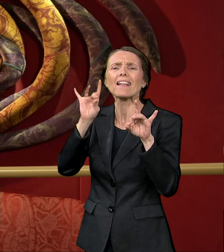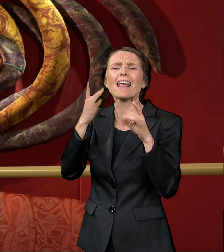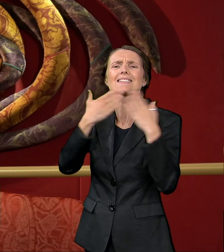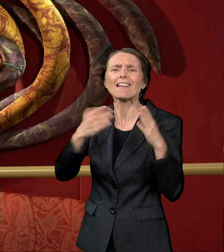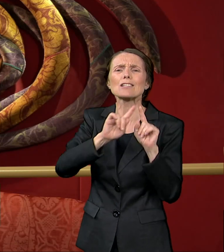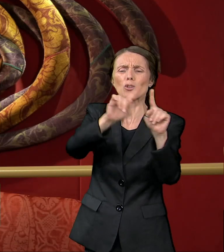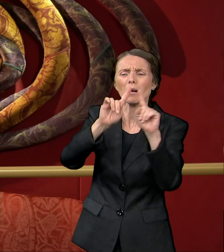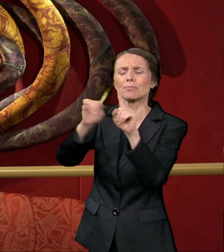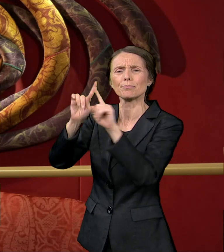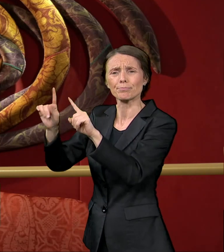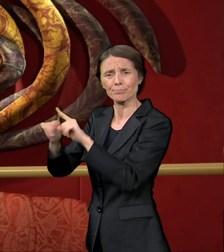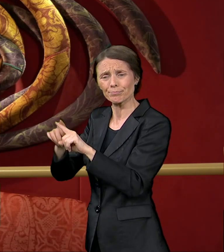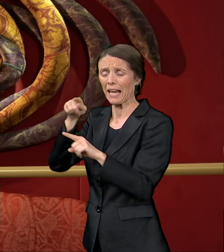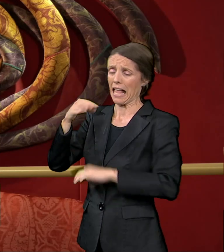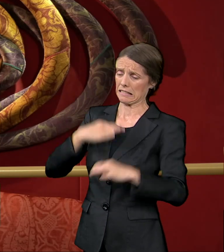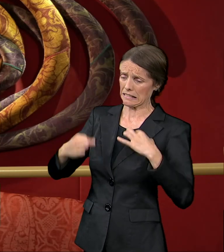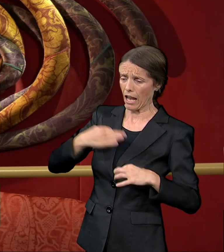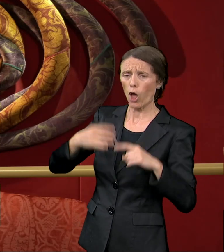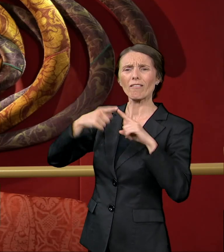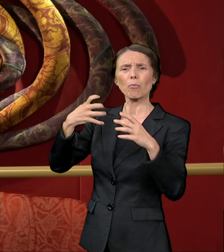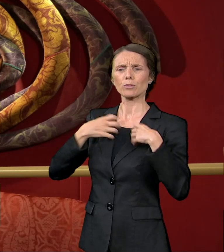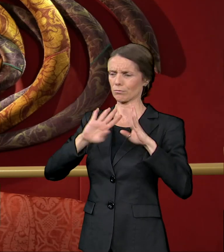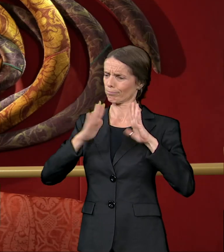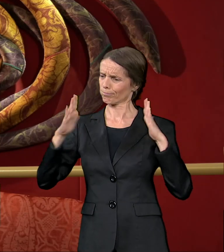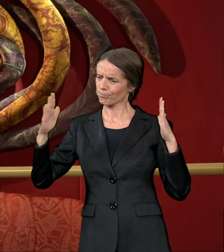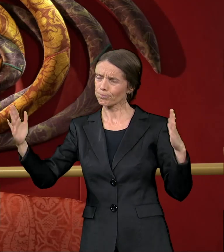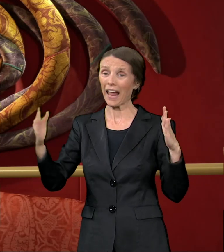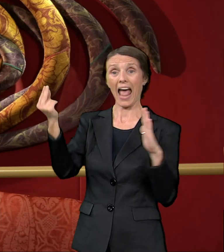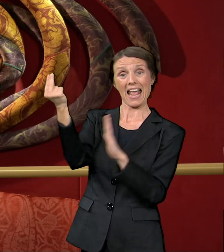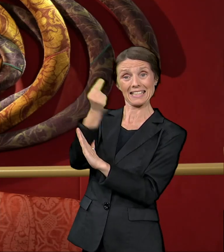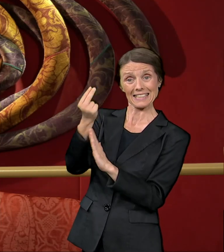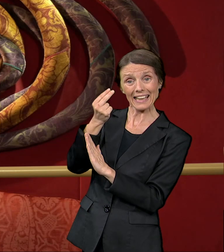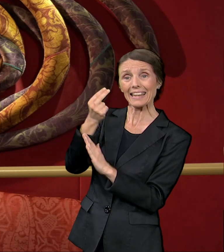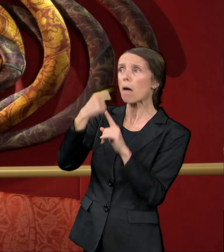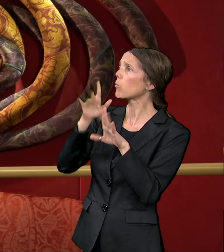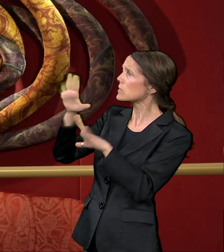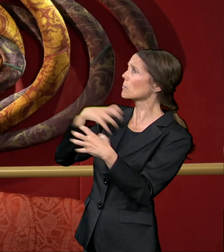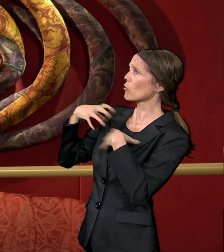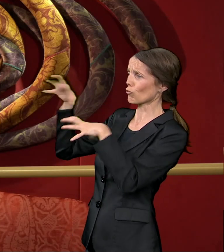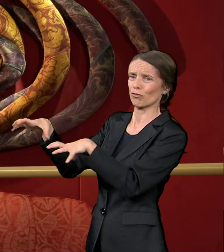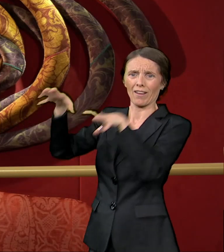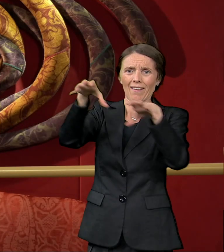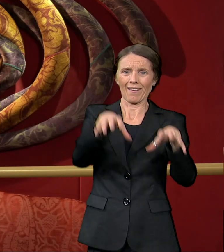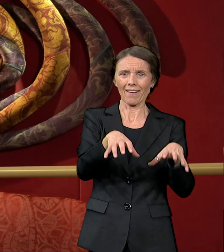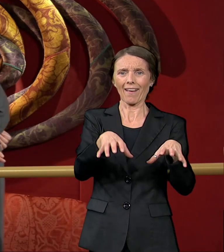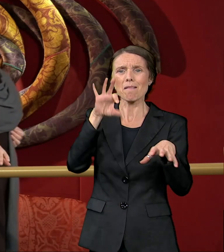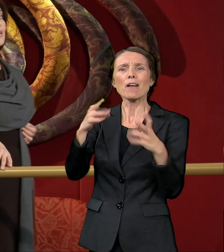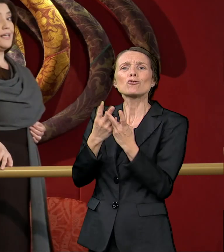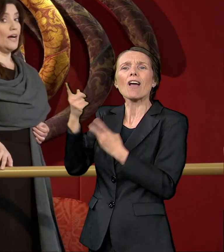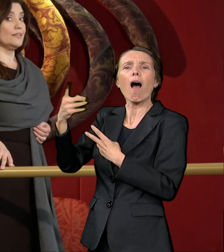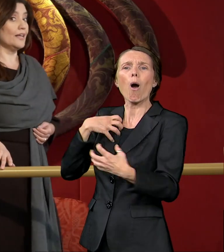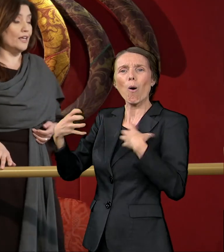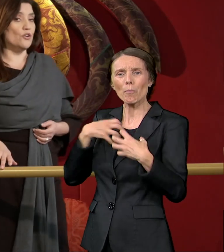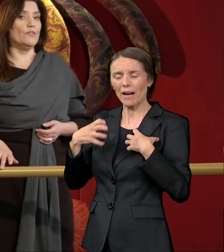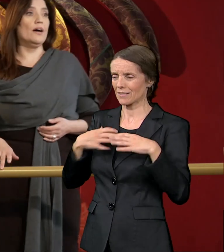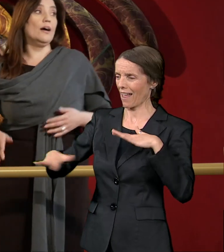slike kao i realizovani kostimi i delovi dekora podsjećaju na predstave za koje su stvarani. Sadrže osobeni stil autora